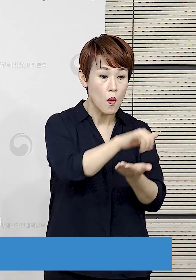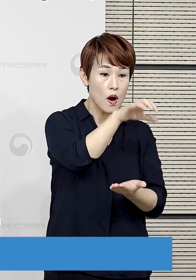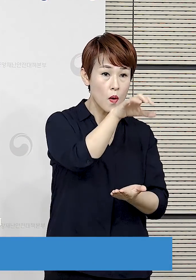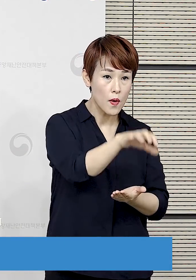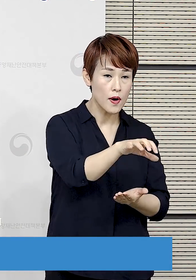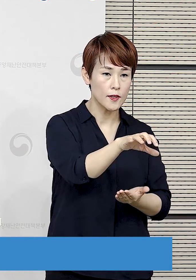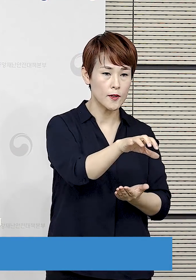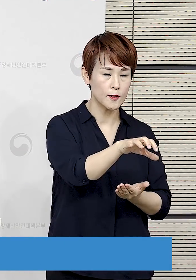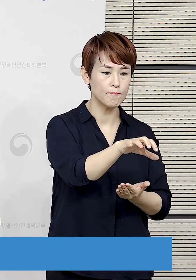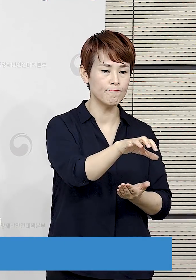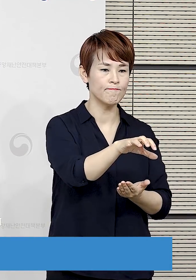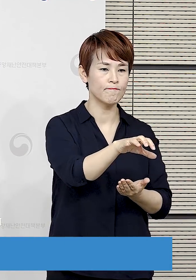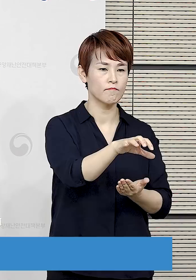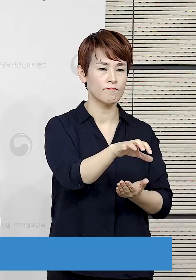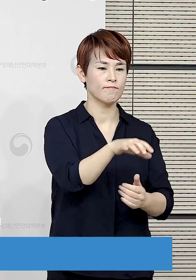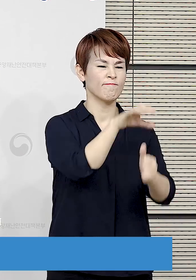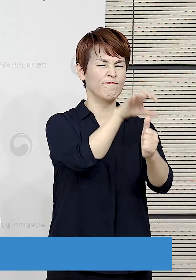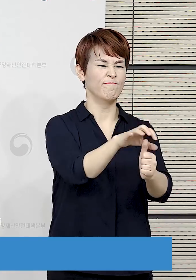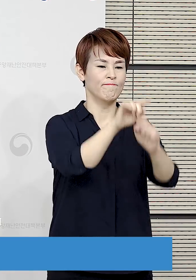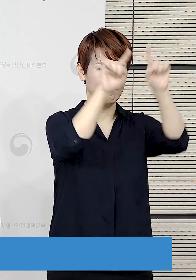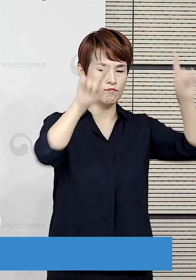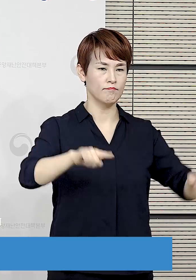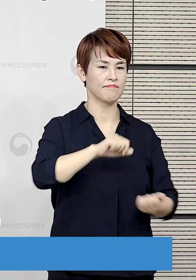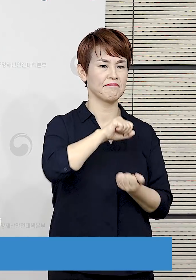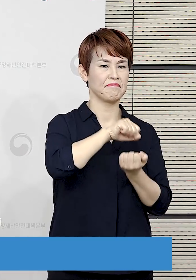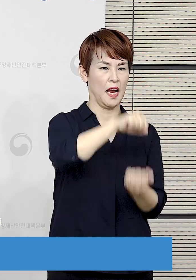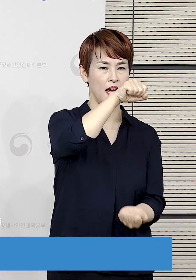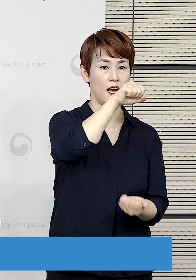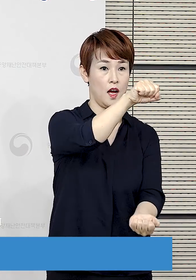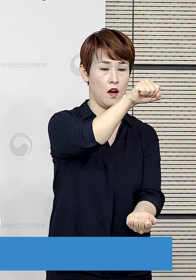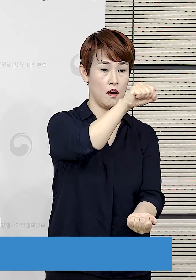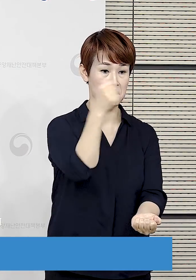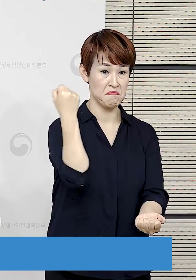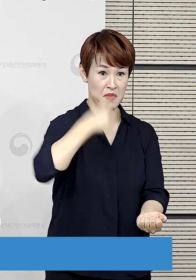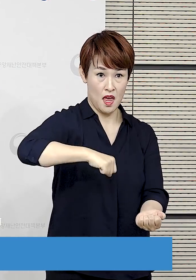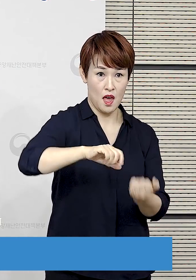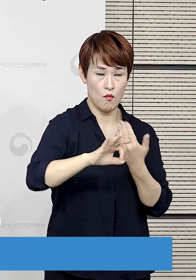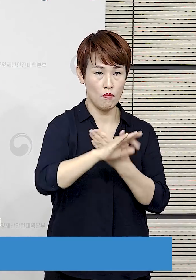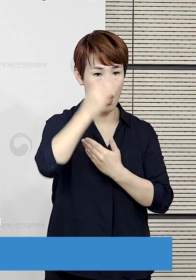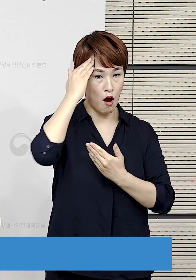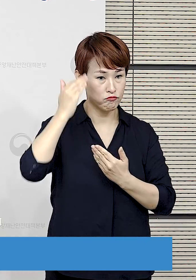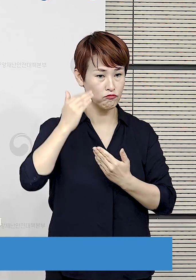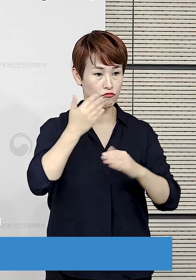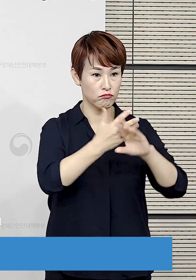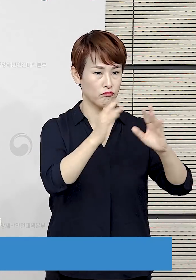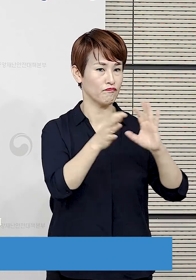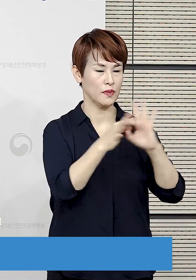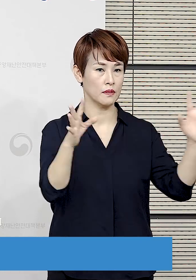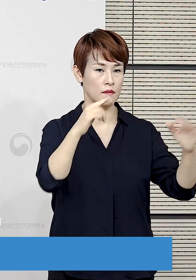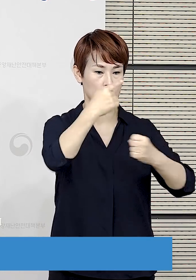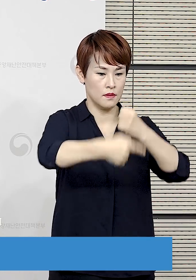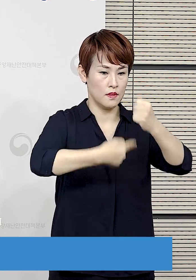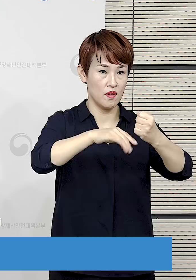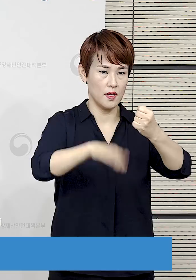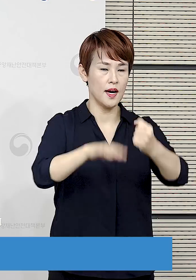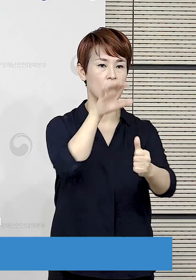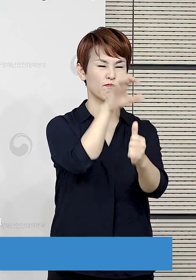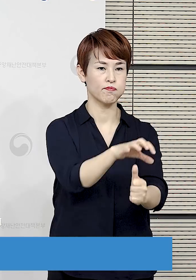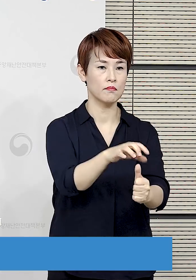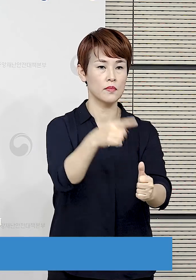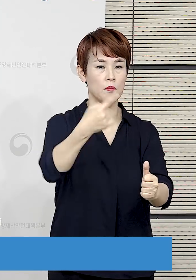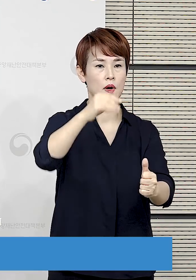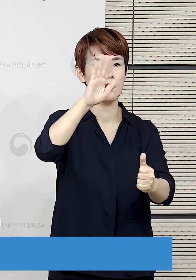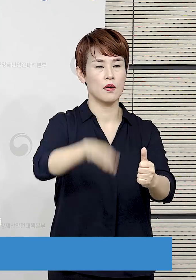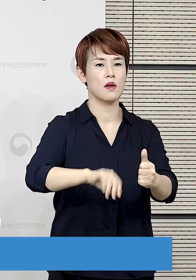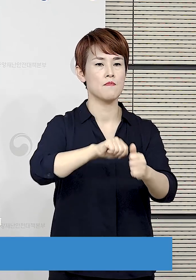공항에서부터 검역소장의 격리통지서가 발부되며 이를 위반하는 경우 내 외국인을 막론하고 1년 이하 징역